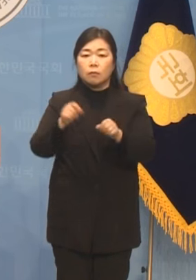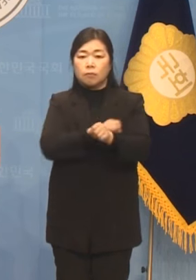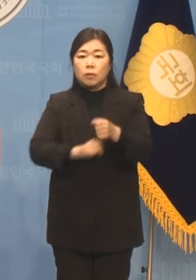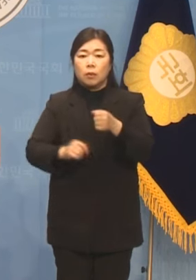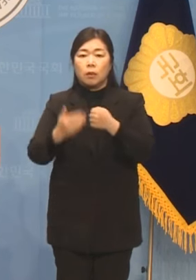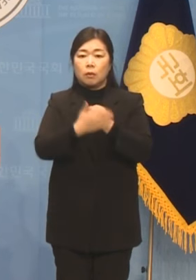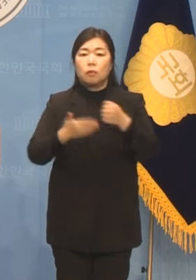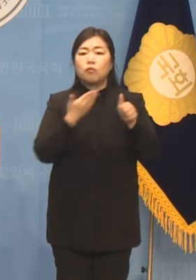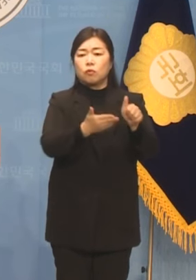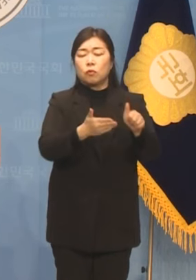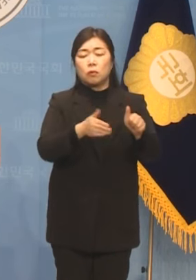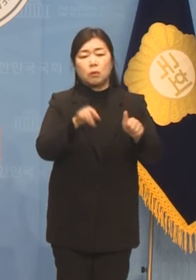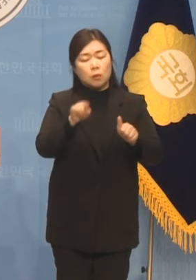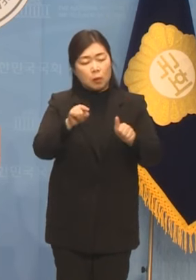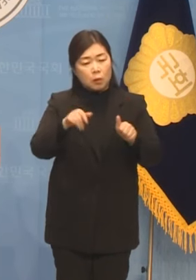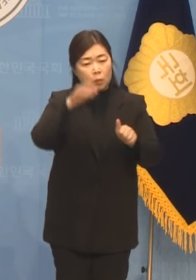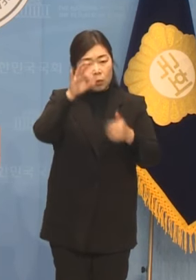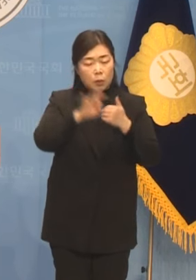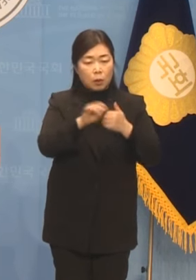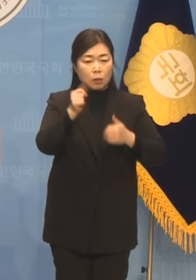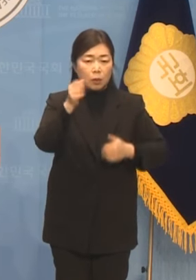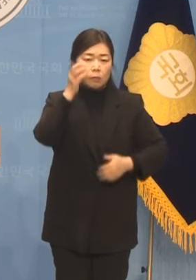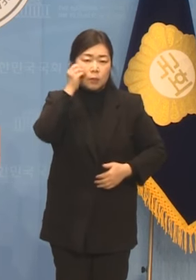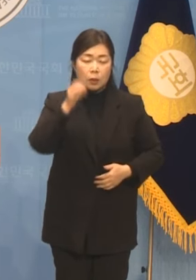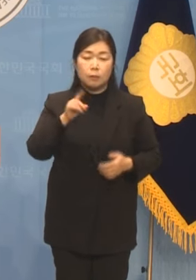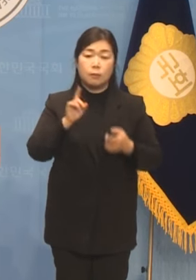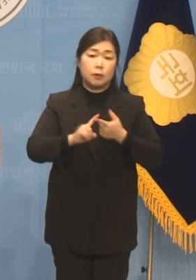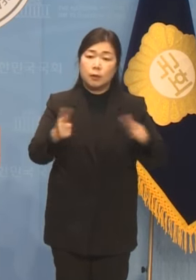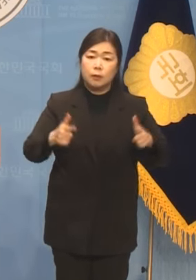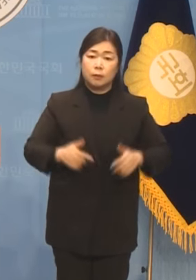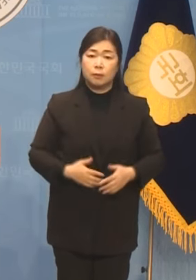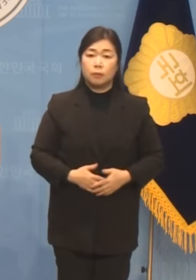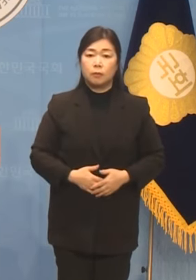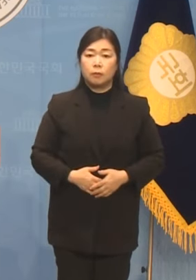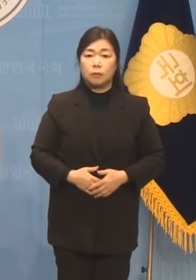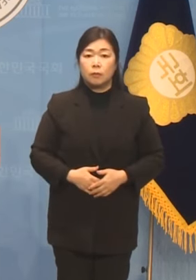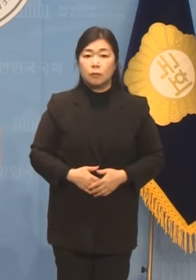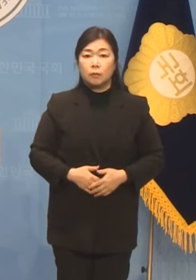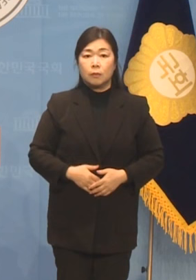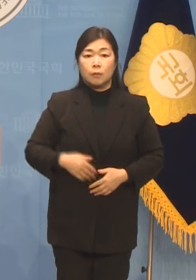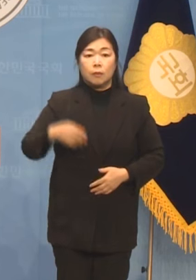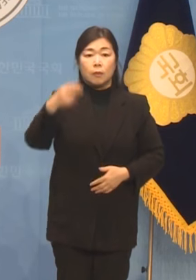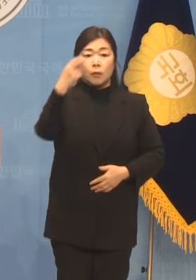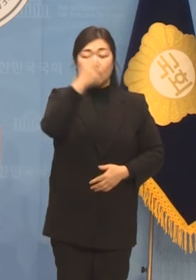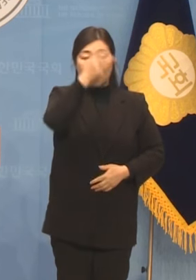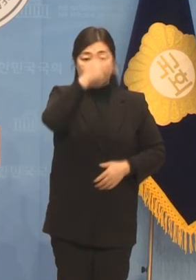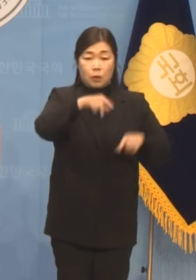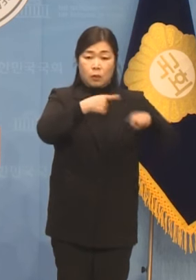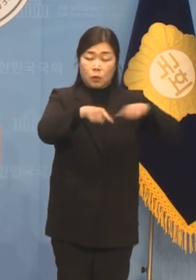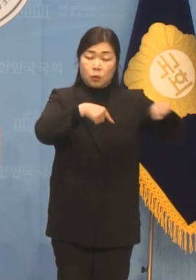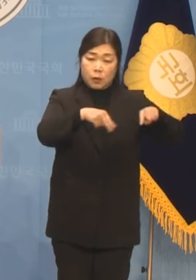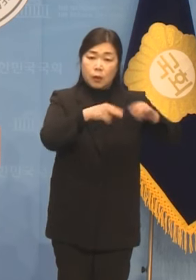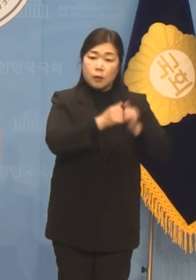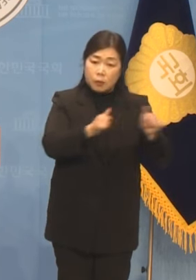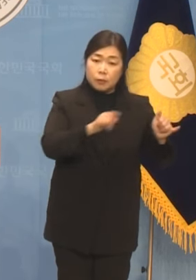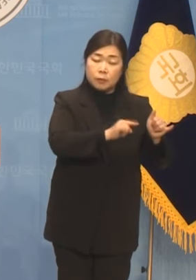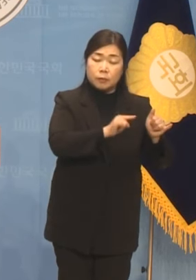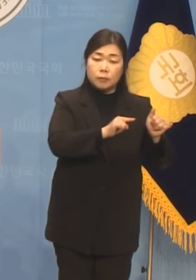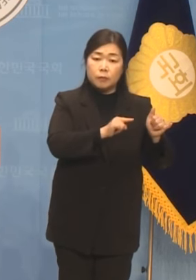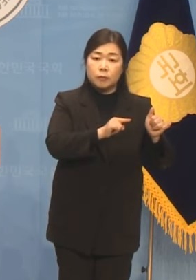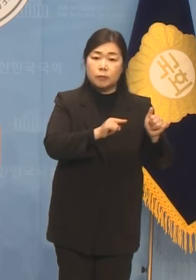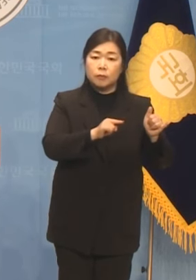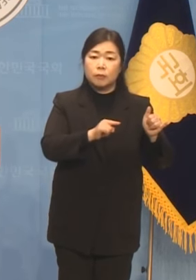검사독재정권 유지를 위해 행정부에 이어서 입법부까지 장악하려 시도한 윤석열, 한동훈 사단의